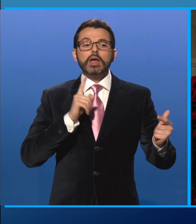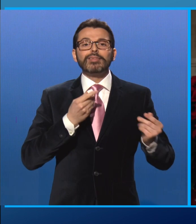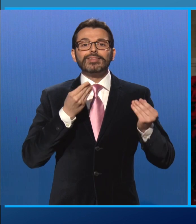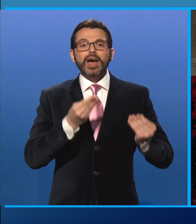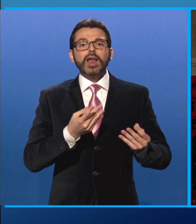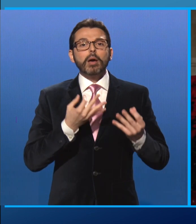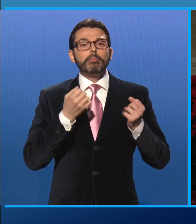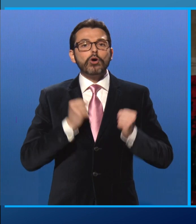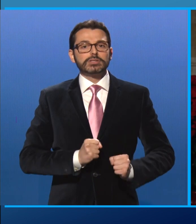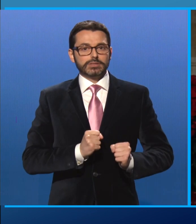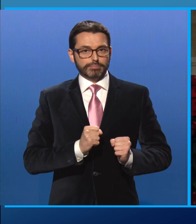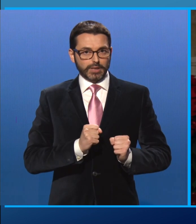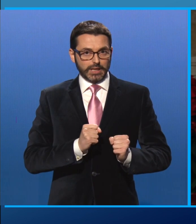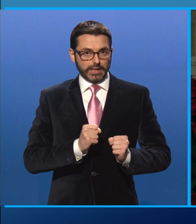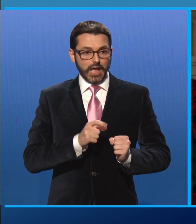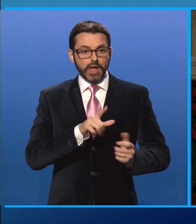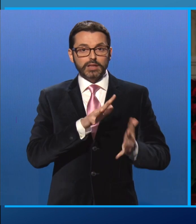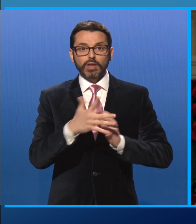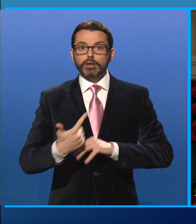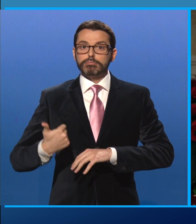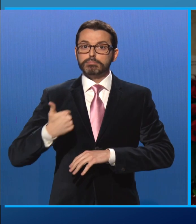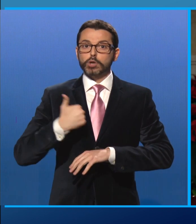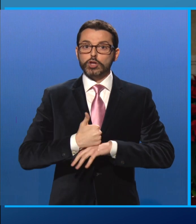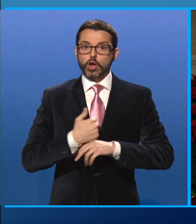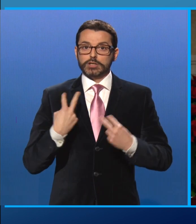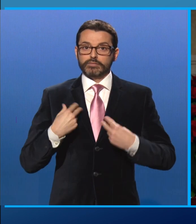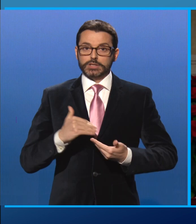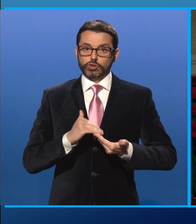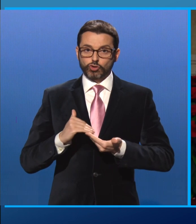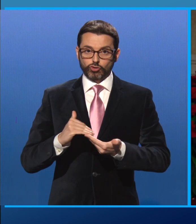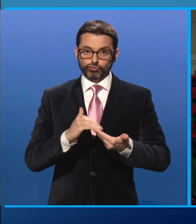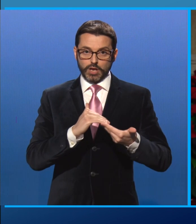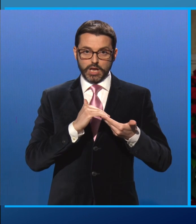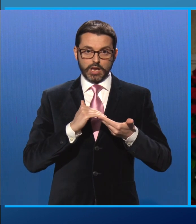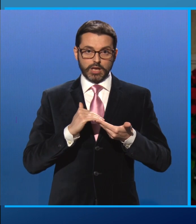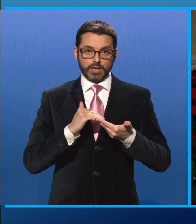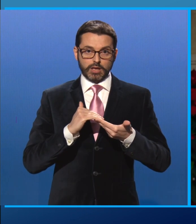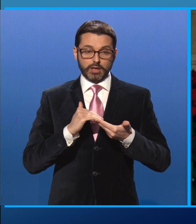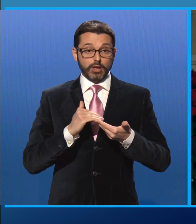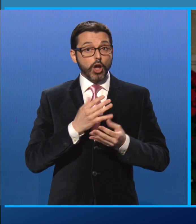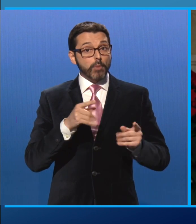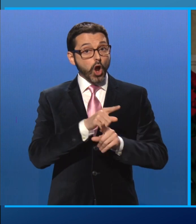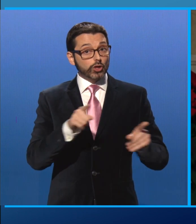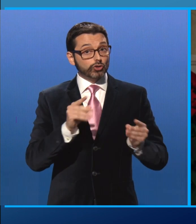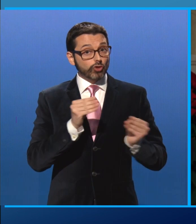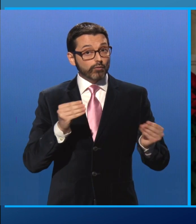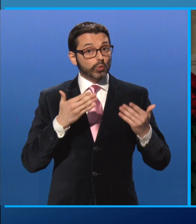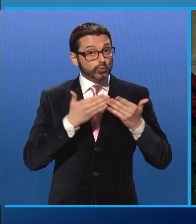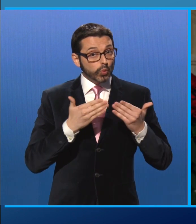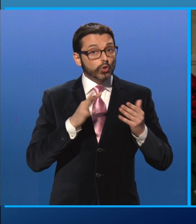possibilità di essere protagonisti della vita sociale. Molti di voi studiano o lavorano in altri Paesi d'Europa.